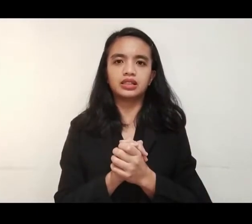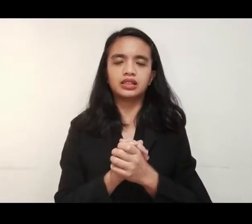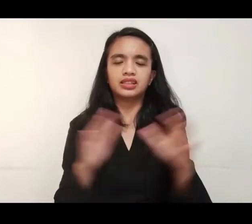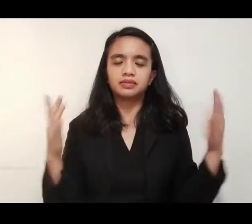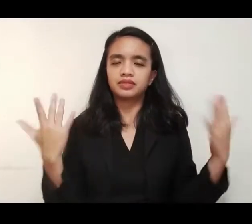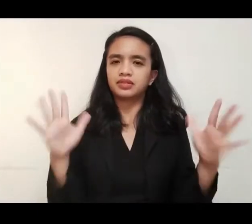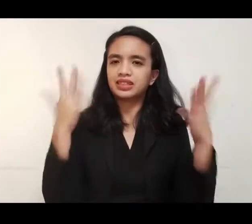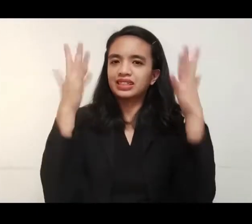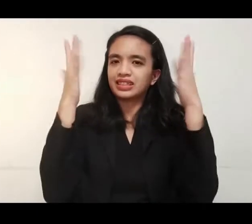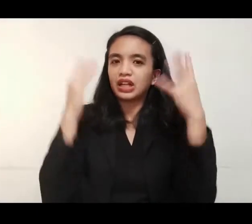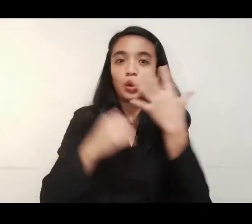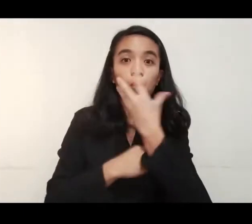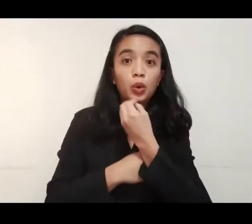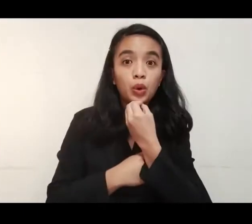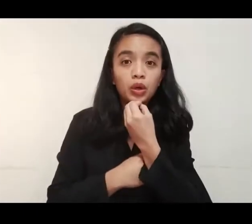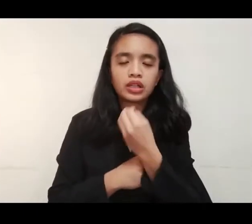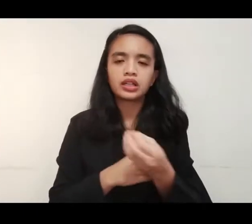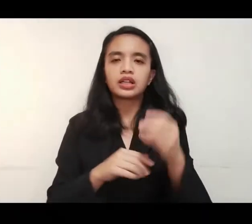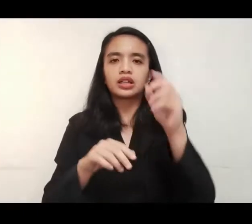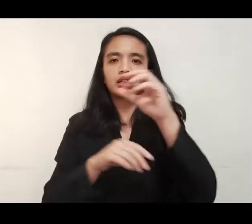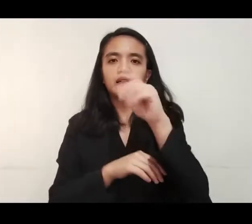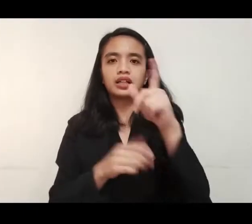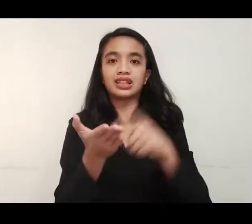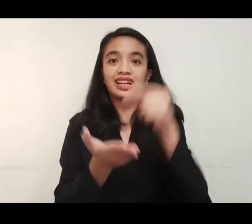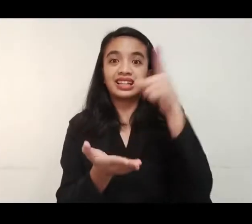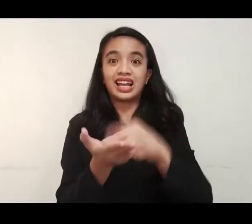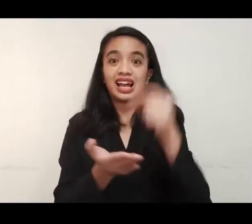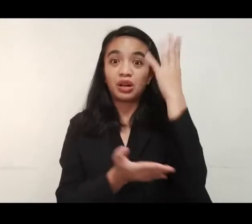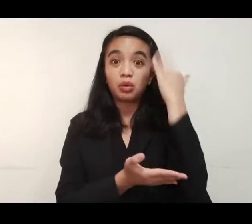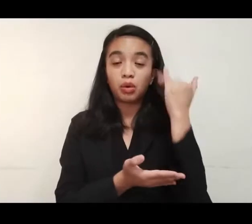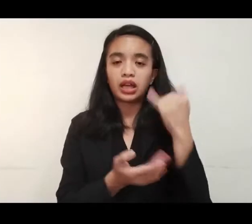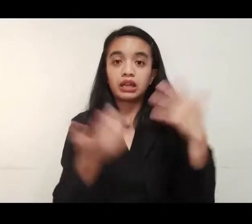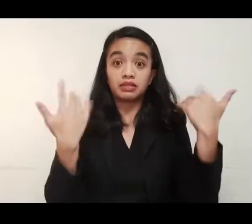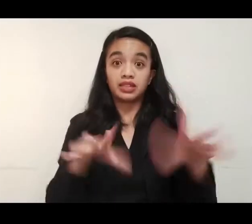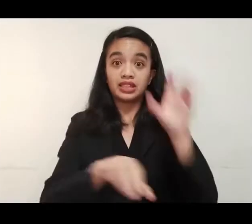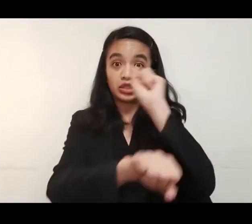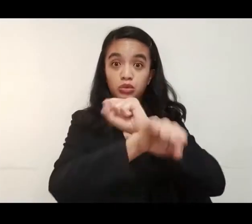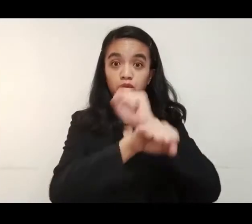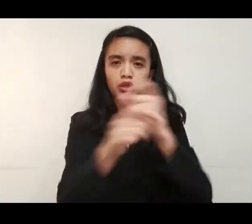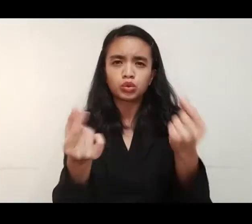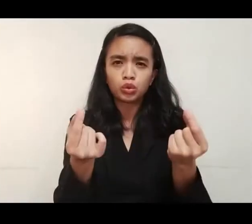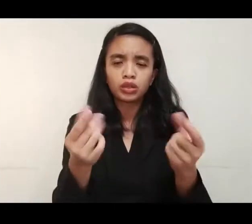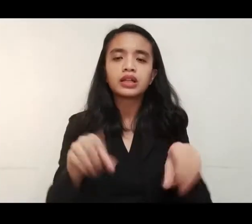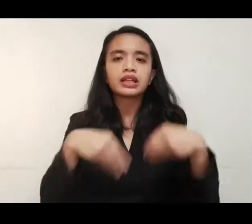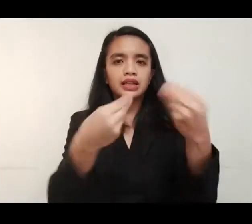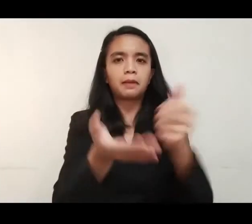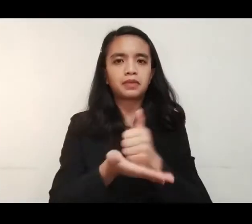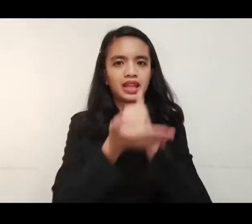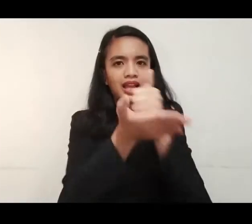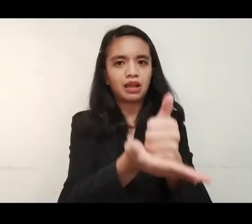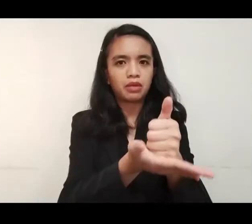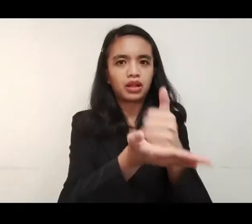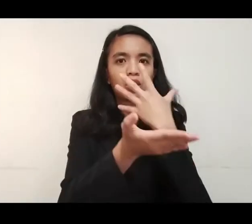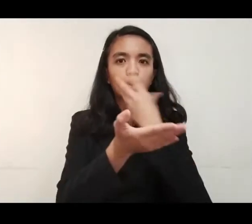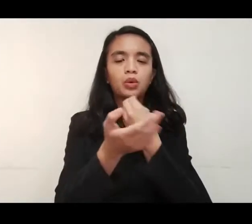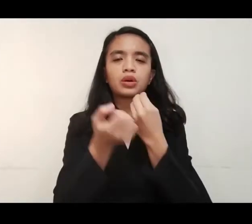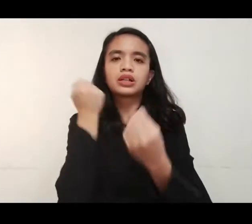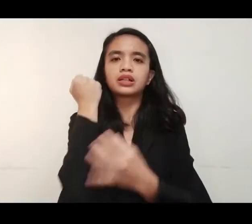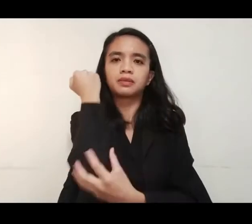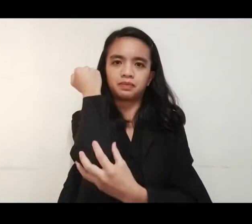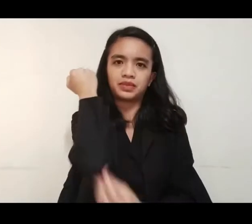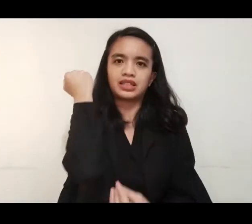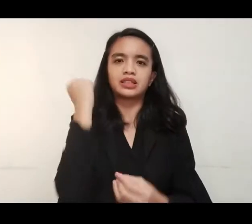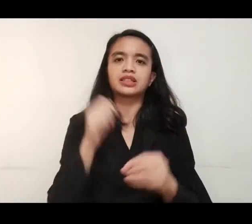Hinangaan ng kabutiang loob ni Patrolman Mark Martinez ng Tarlac City pagkatapos ng trabaho. Namimigay siya ng ayuda sa mga